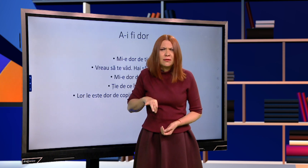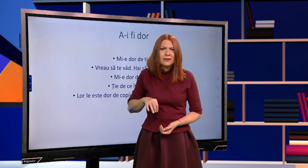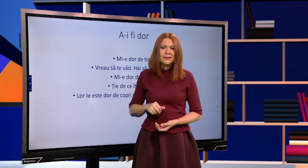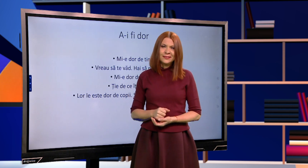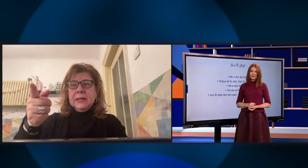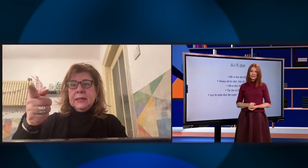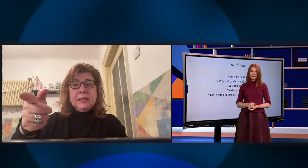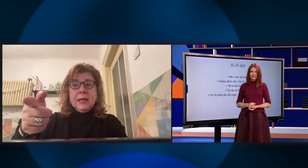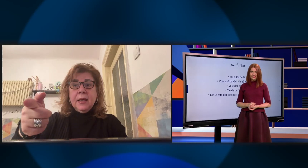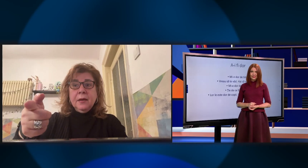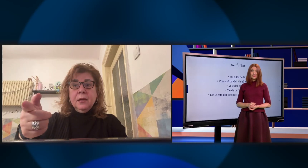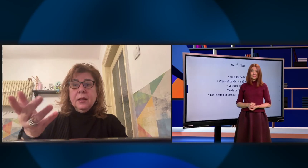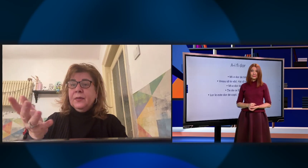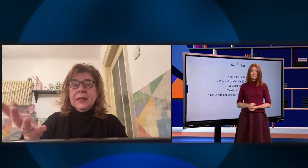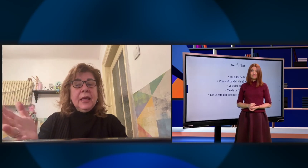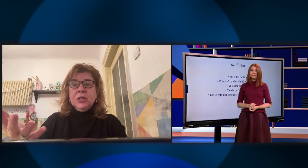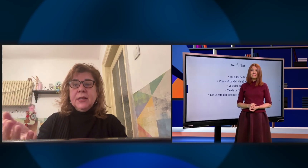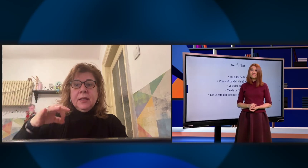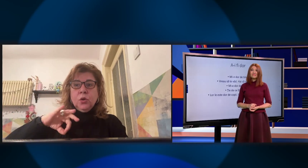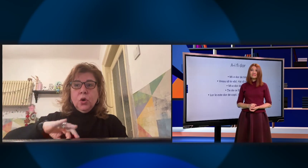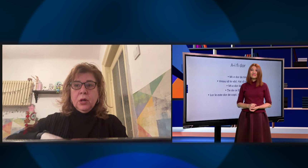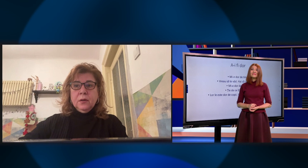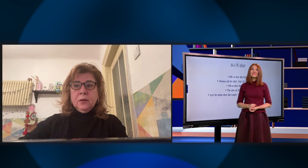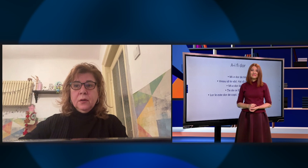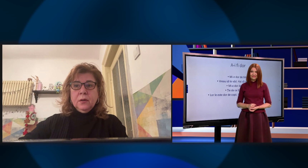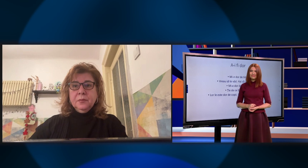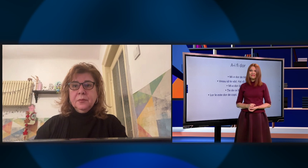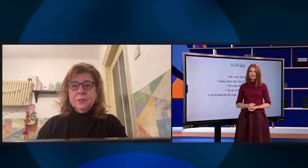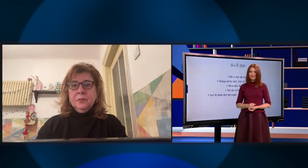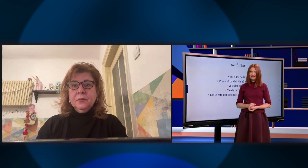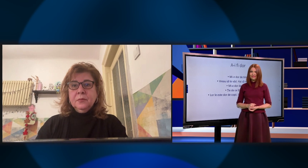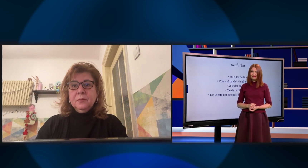-e dor? Ție, de ce ți-e dor?